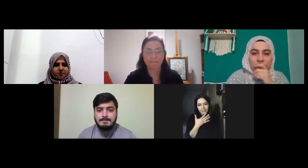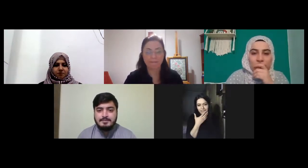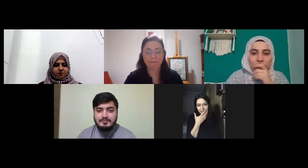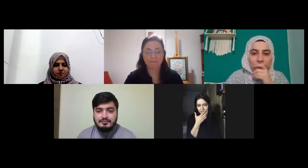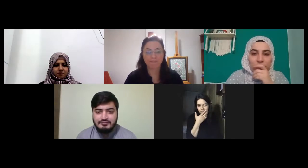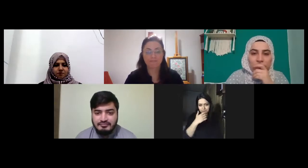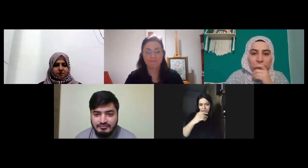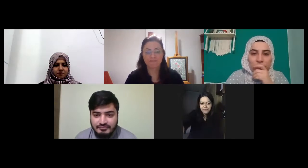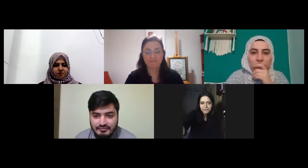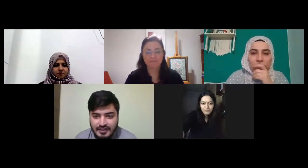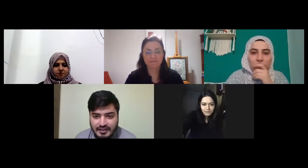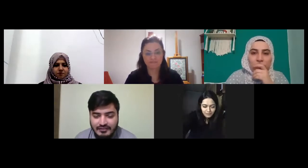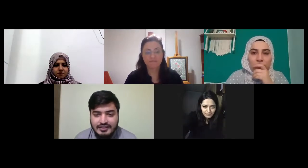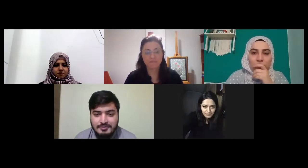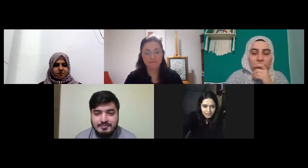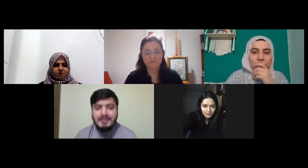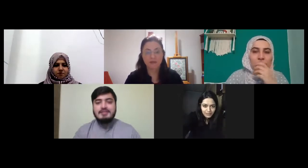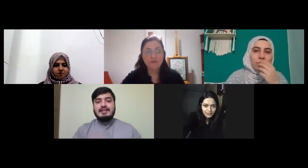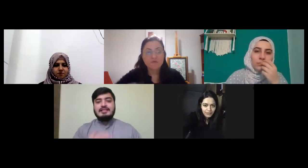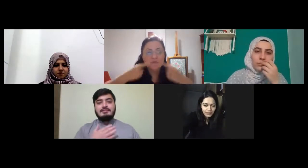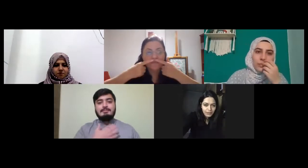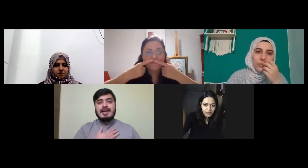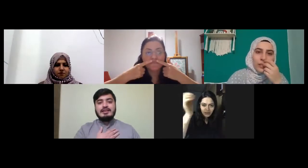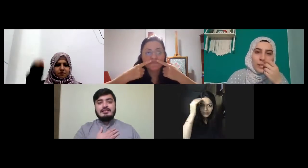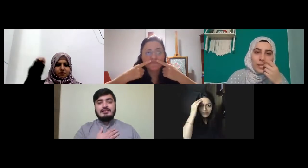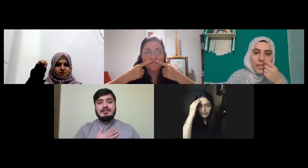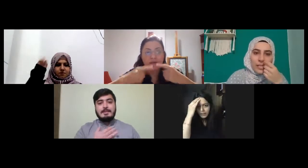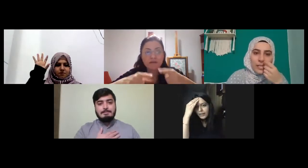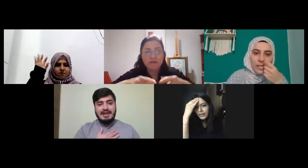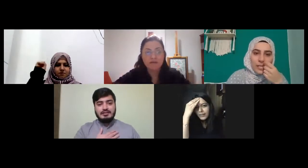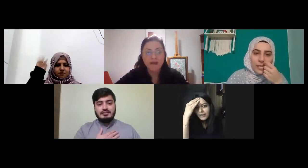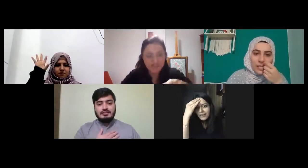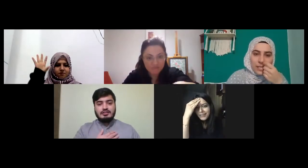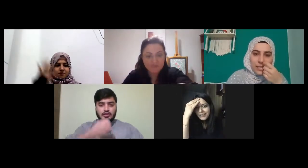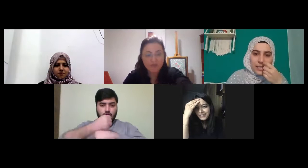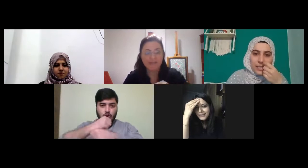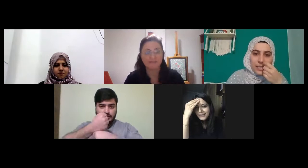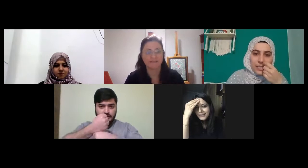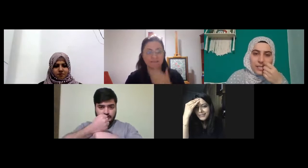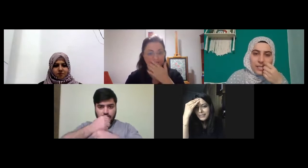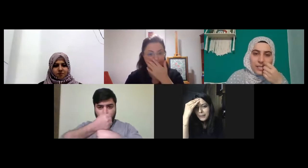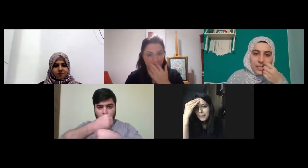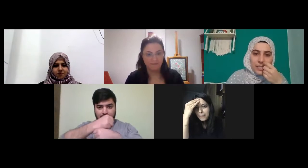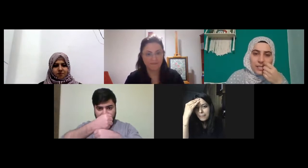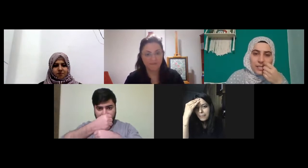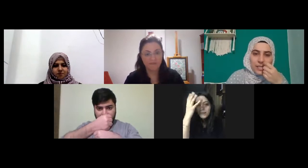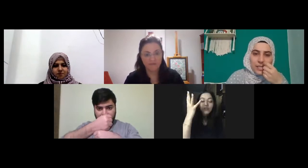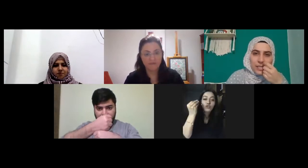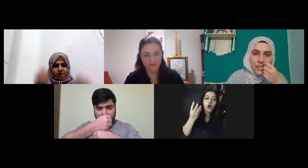efendim ben dedim ya ben ben çok çok böyleydi çok